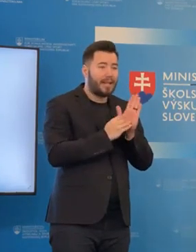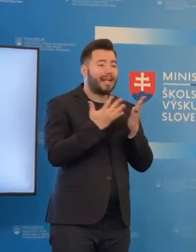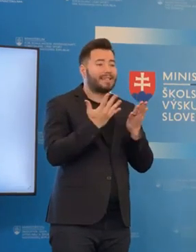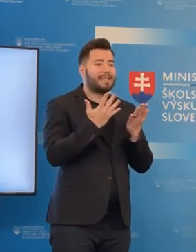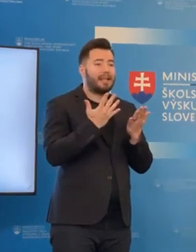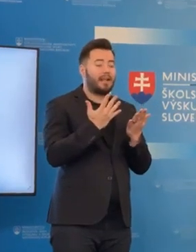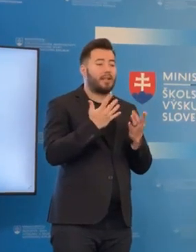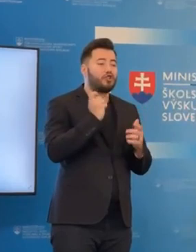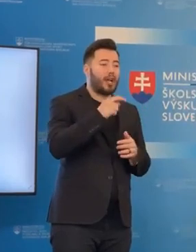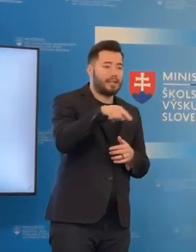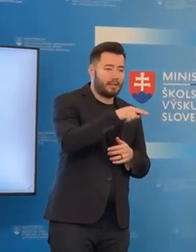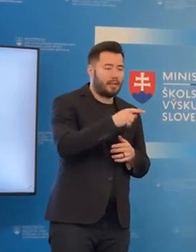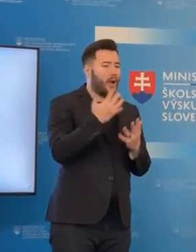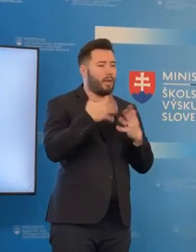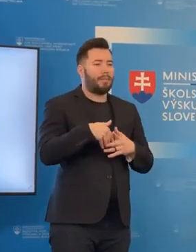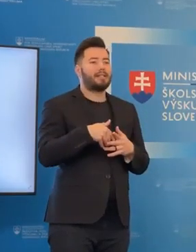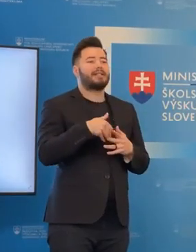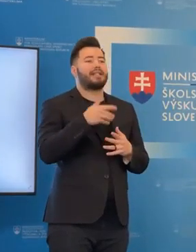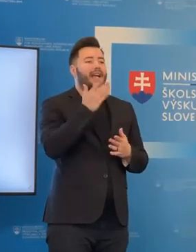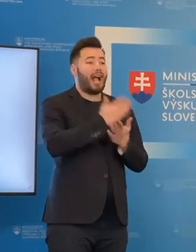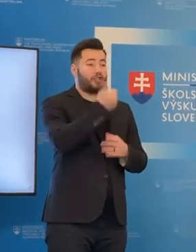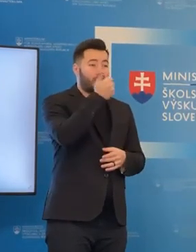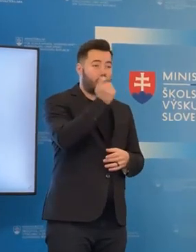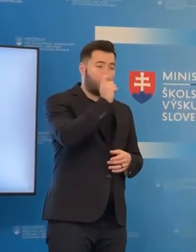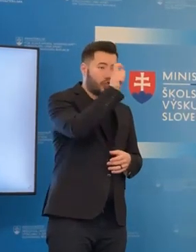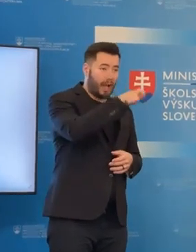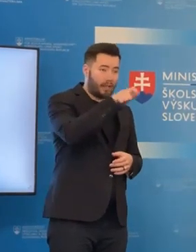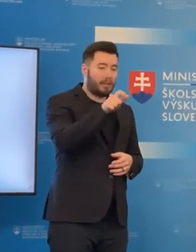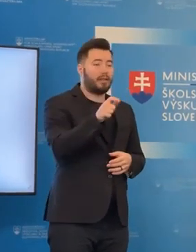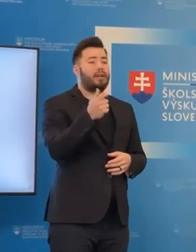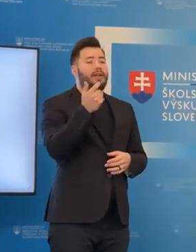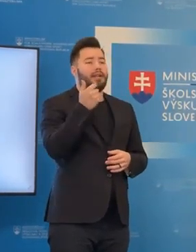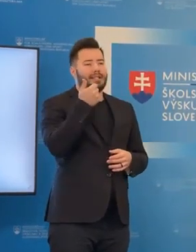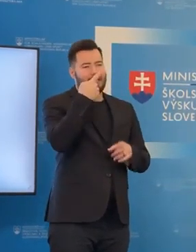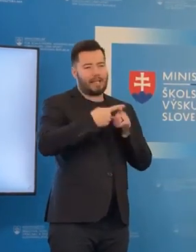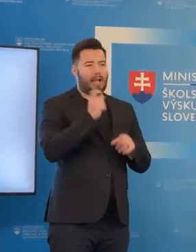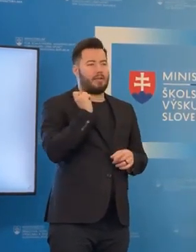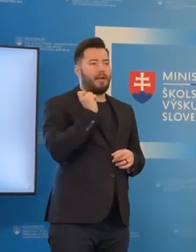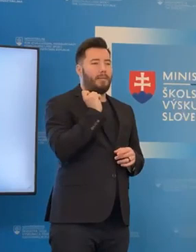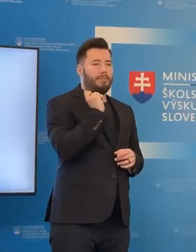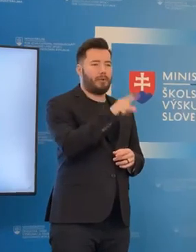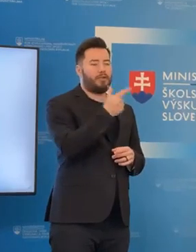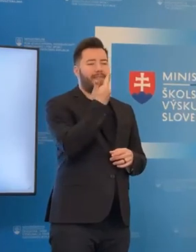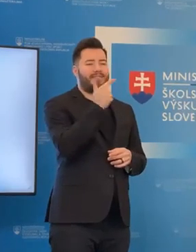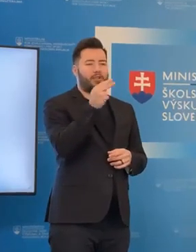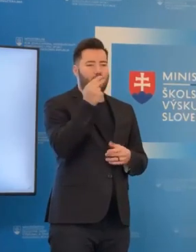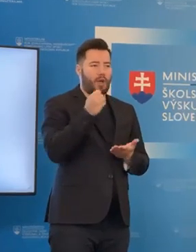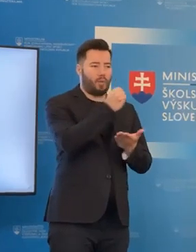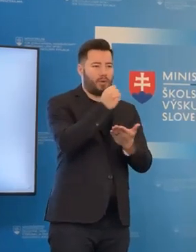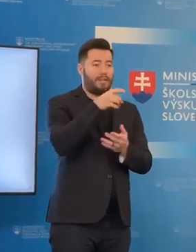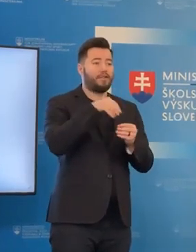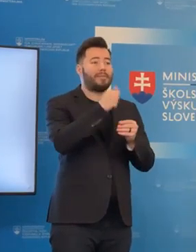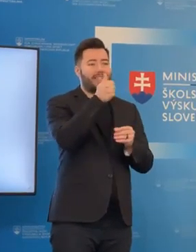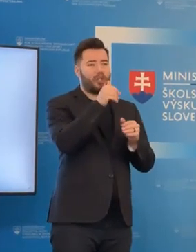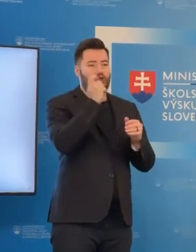jednorázový príspevok 200 eur na každého jedného žiaka z Ukrajiny na základné školy a stredné školy.